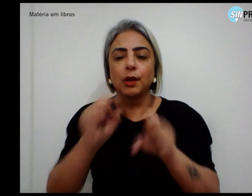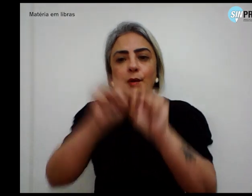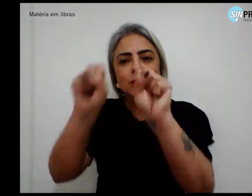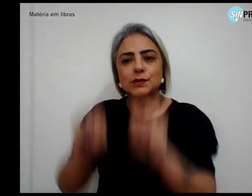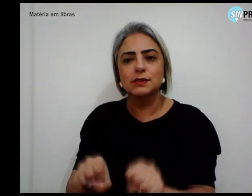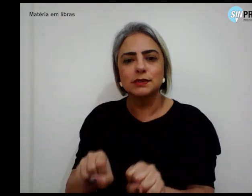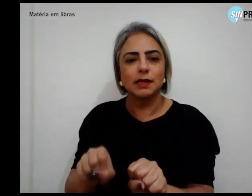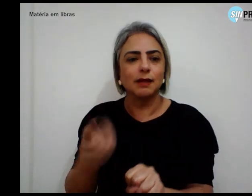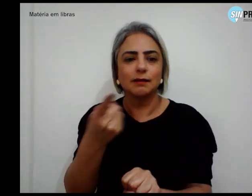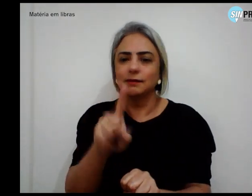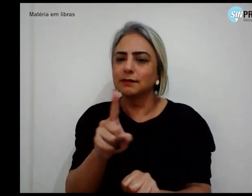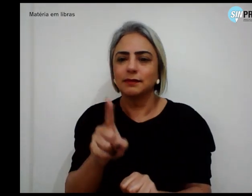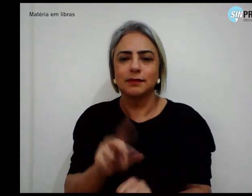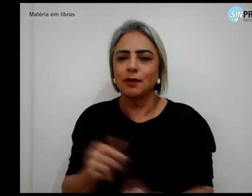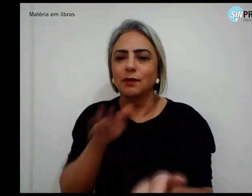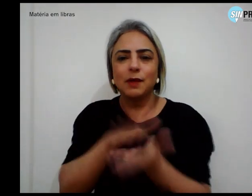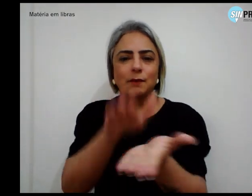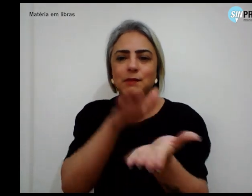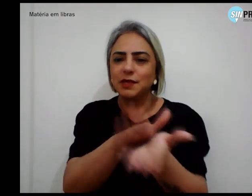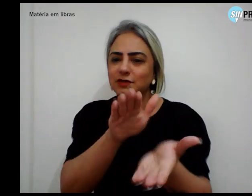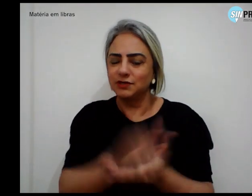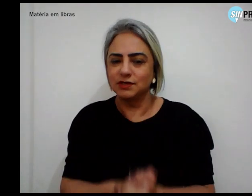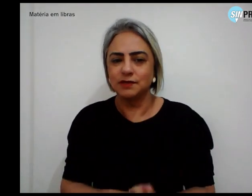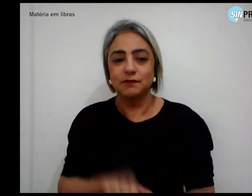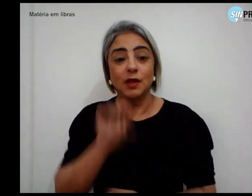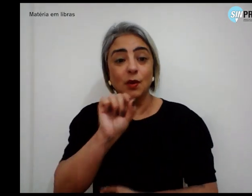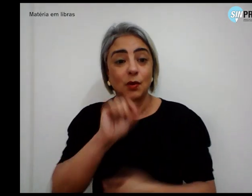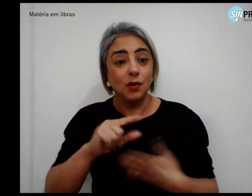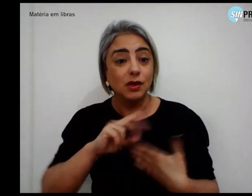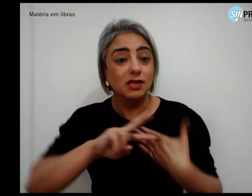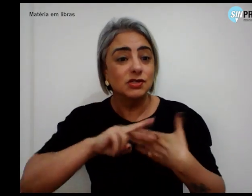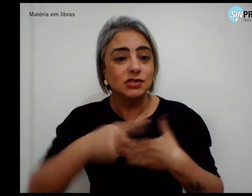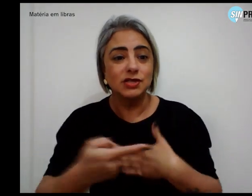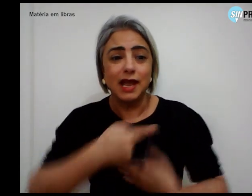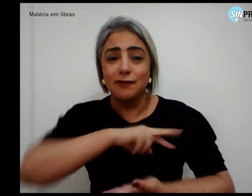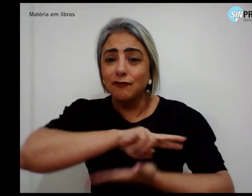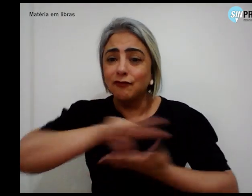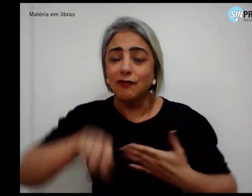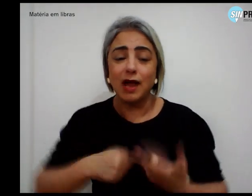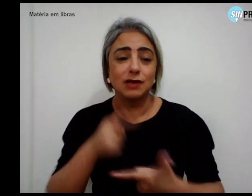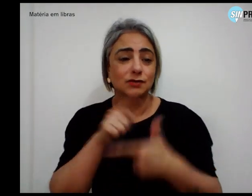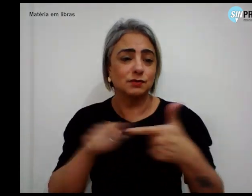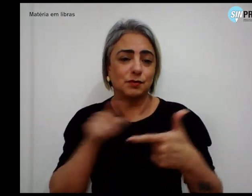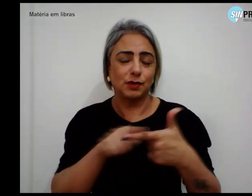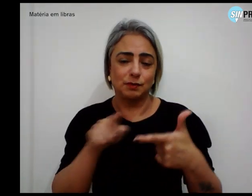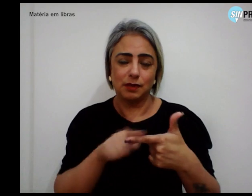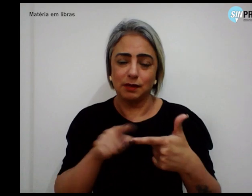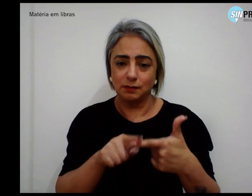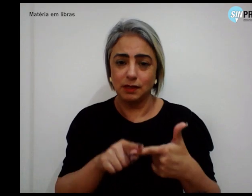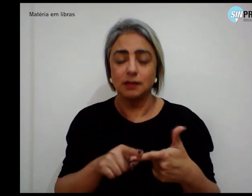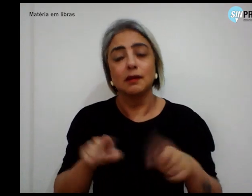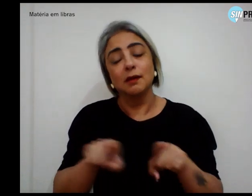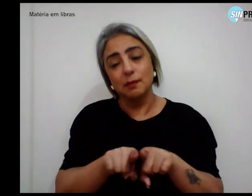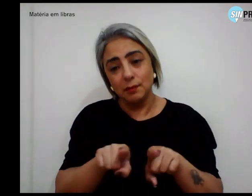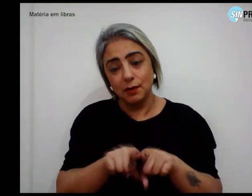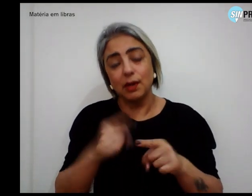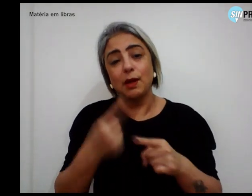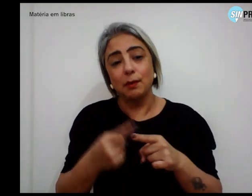não os emite. O que causa inúmeros transtornos, inclusive porque podem não ser